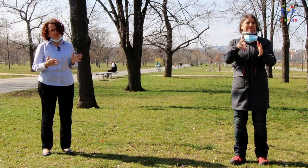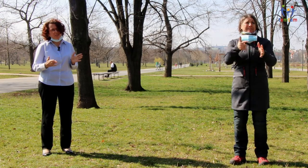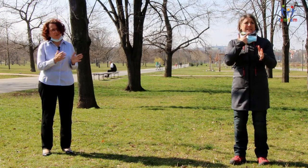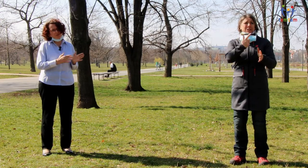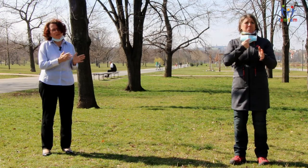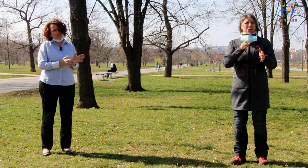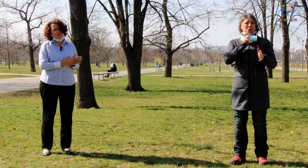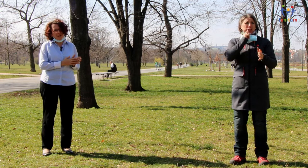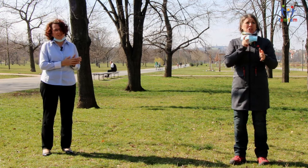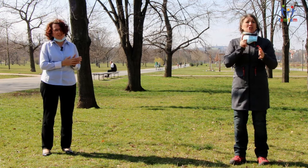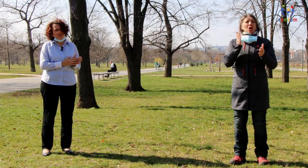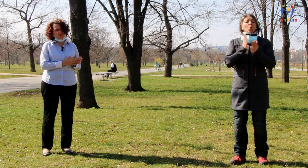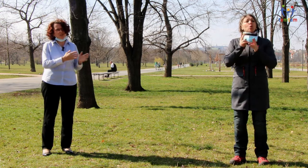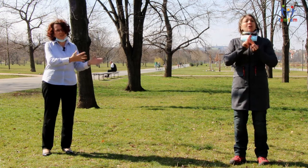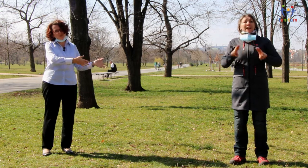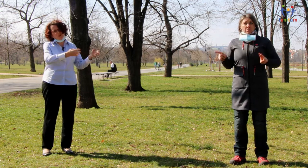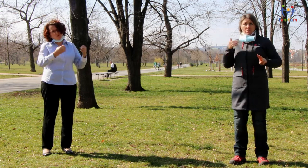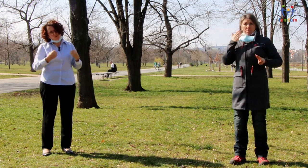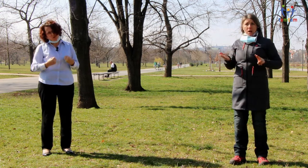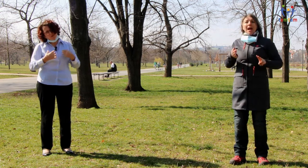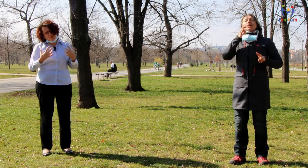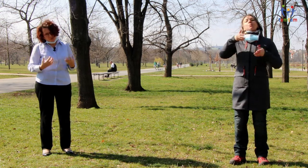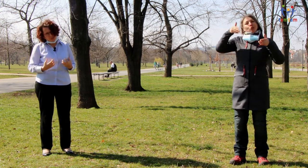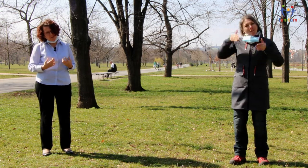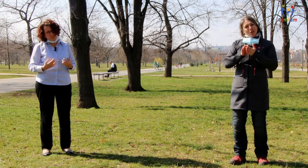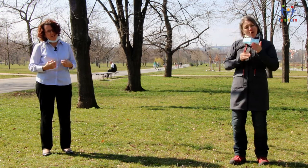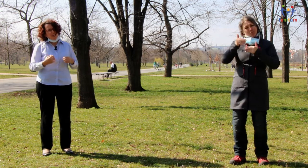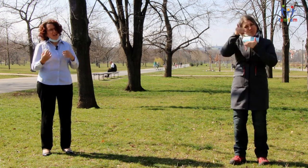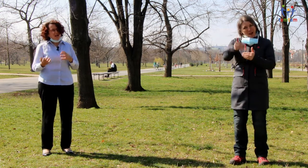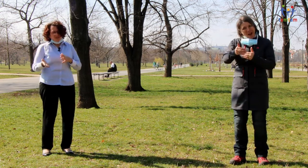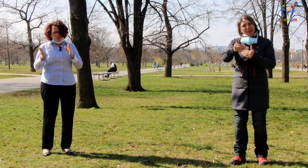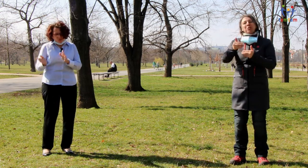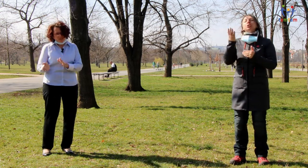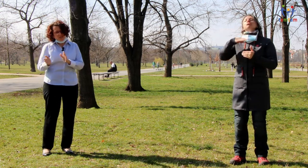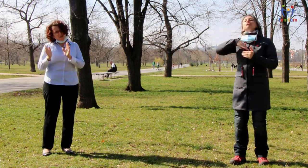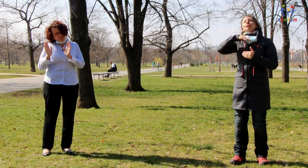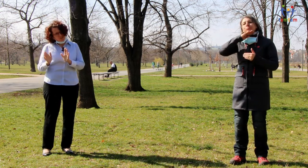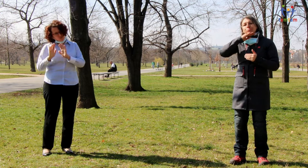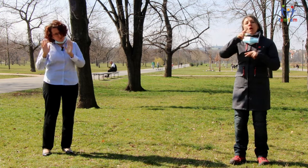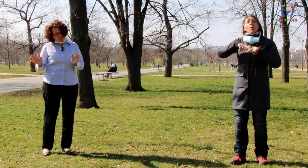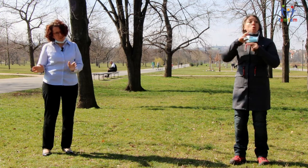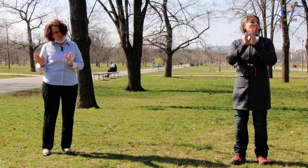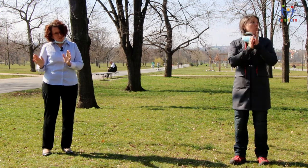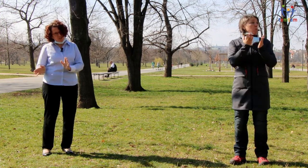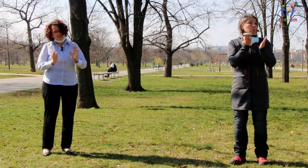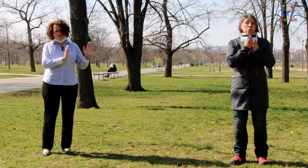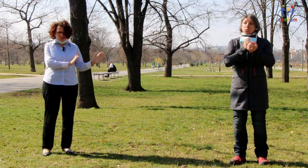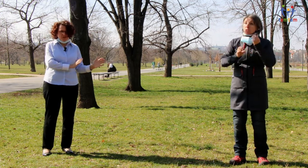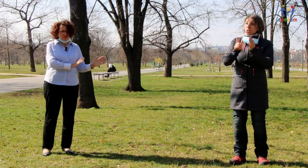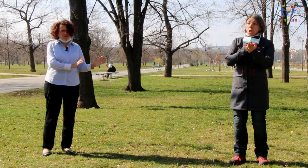být a pořád jsou zaháněny. Když my jim to dovolíme, dopřejeme a potom řekneme, teď už krize přešla, teď můžeš spát ve své